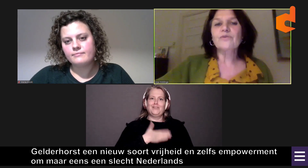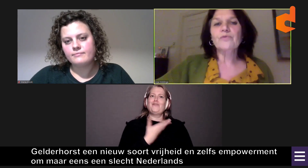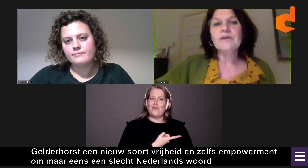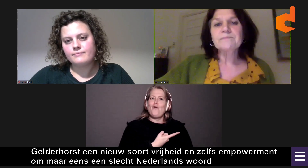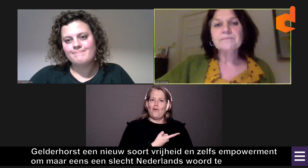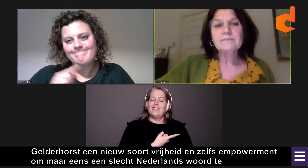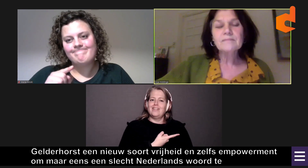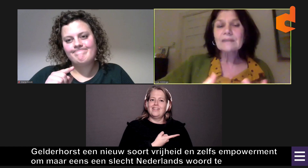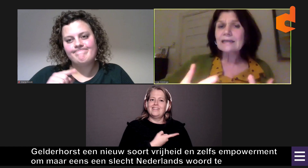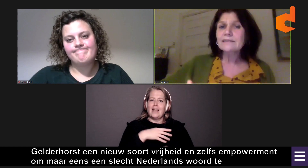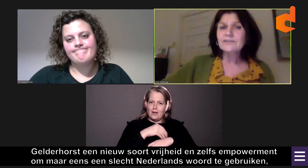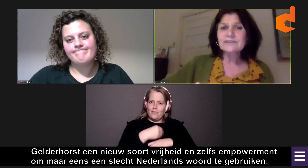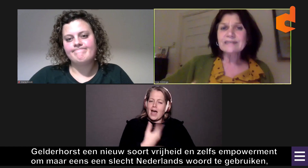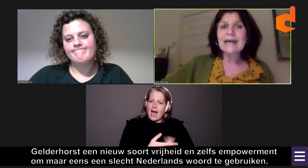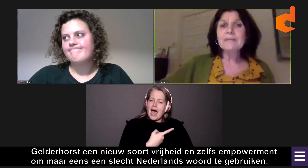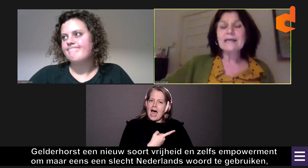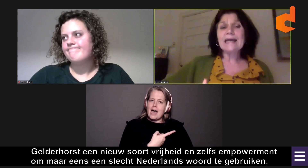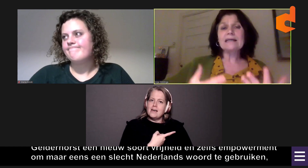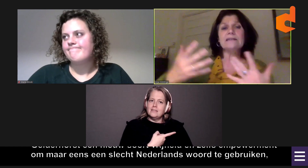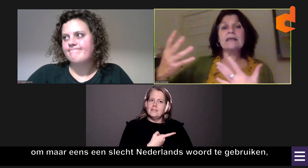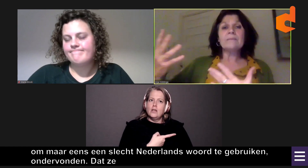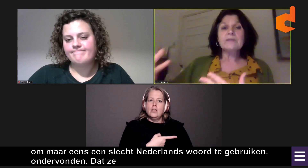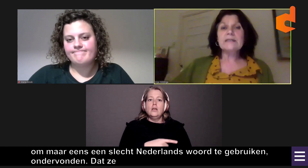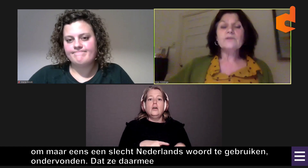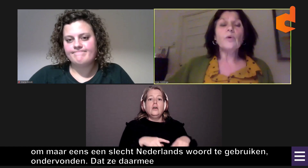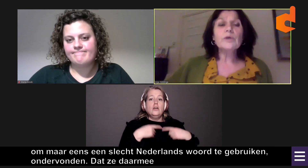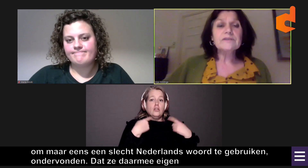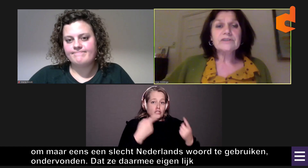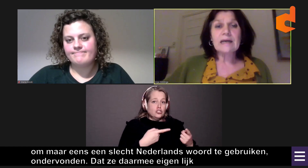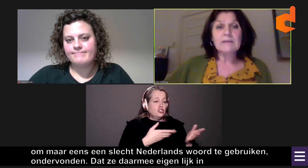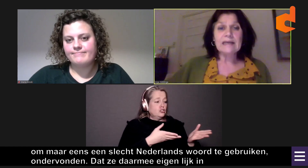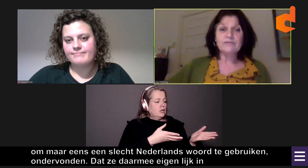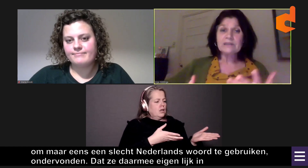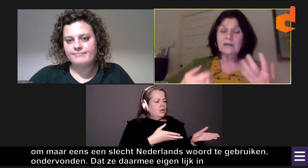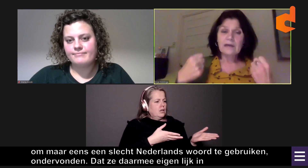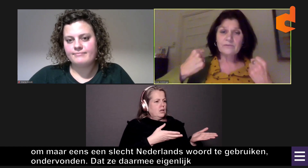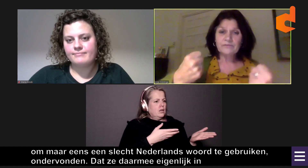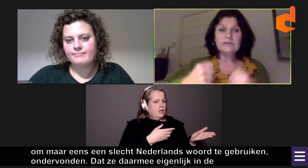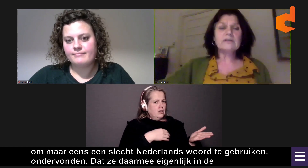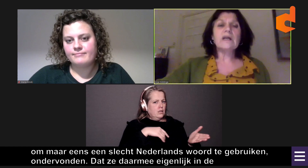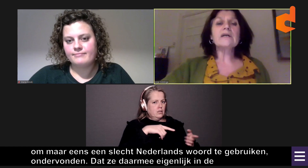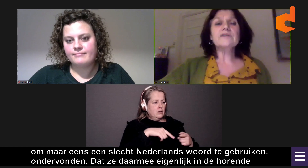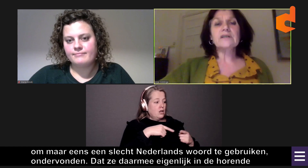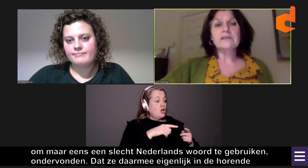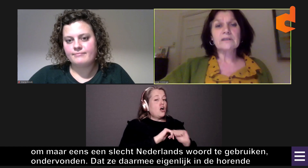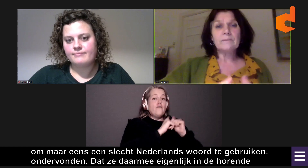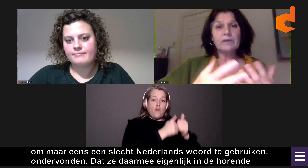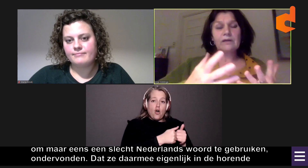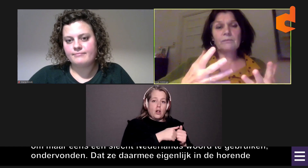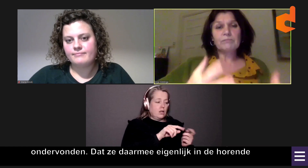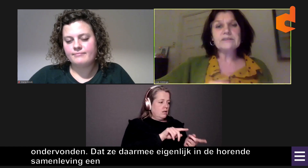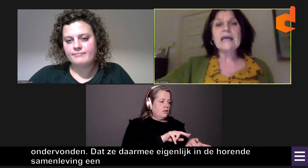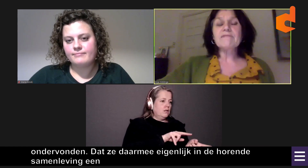Ondervonden. En dat ze daarmee eigenlijk in de horende samenleving een veel krachtiger